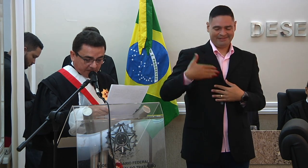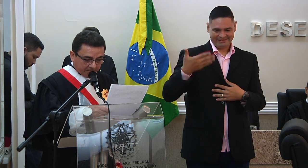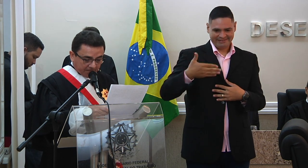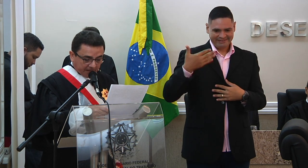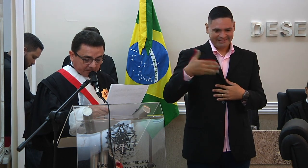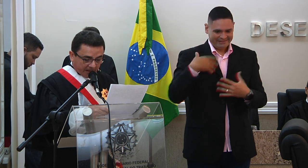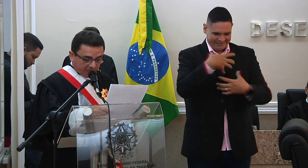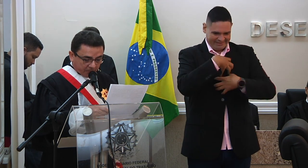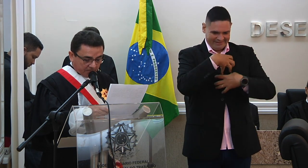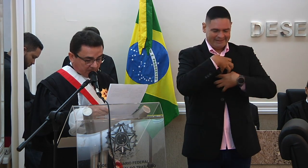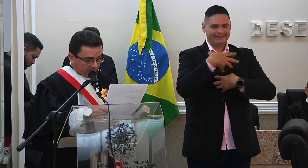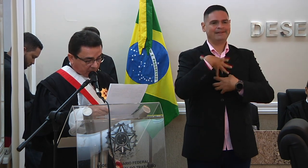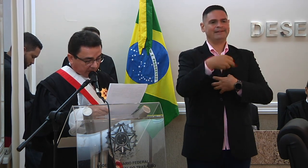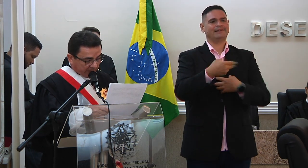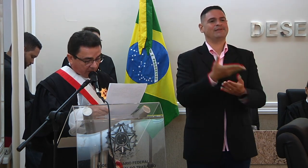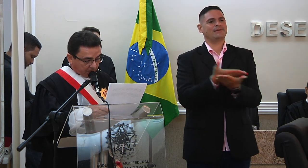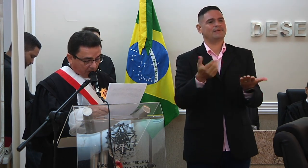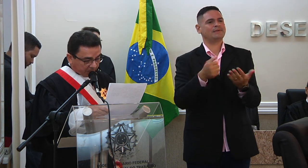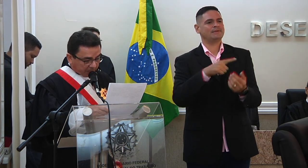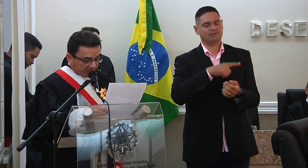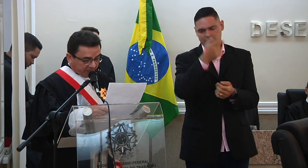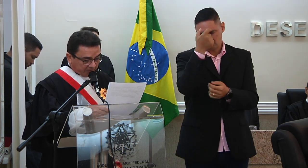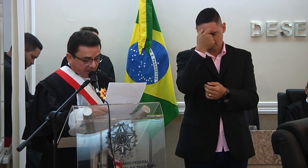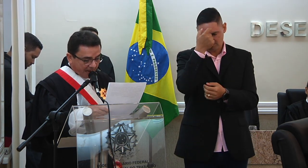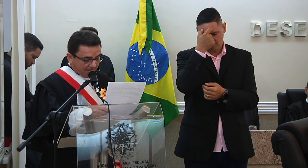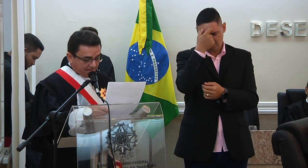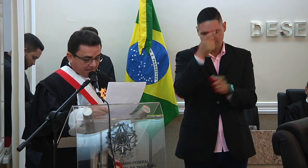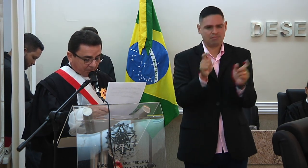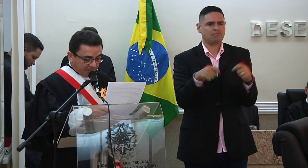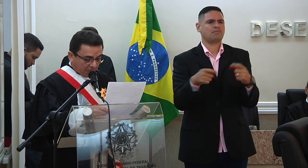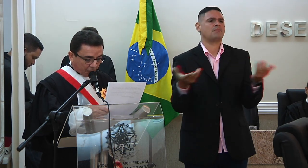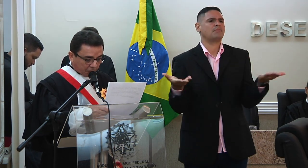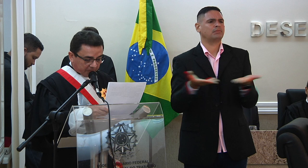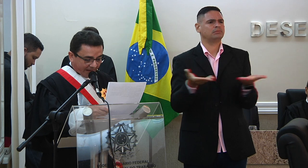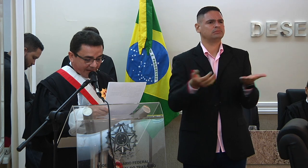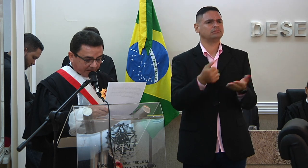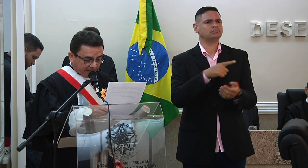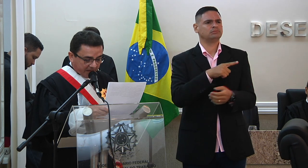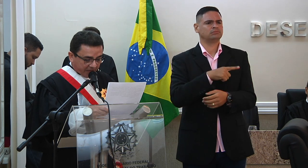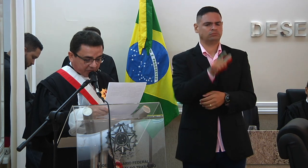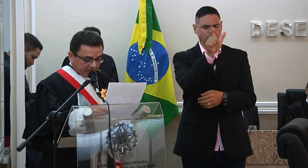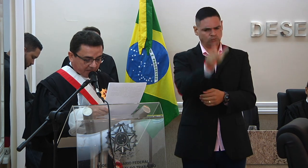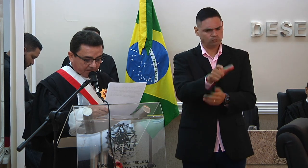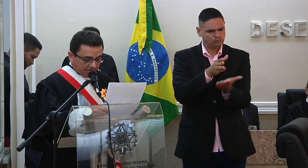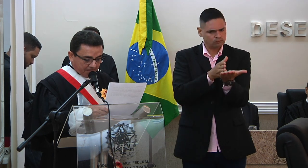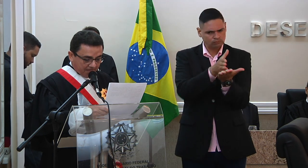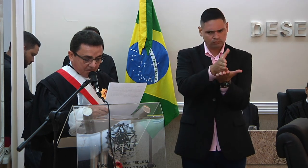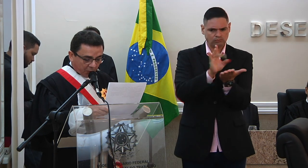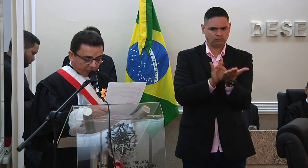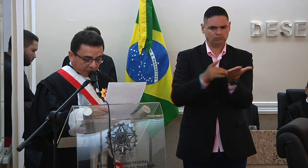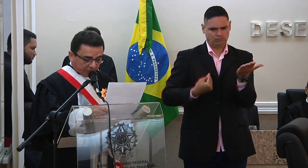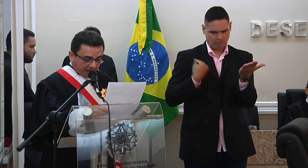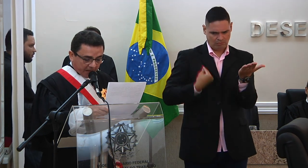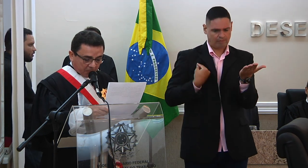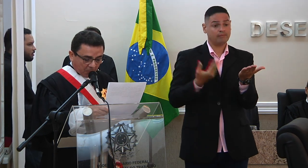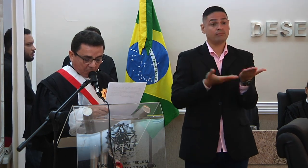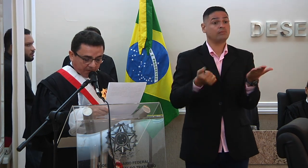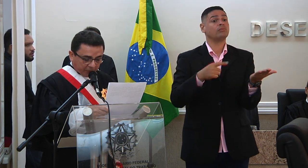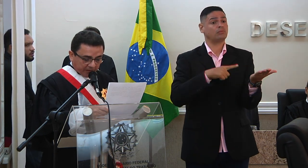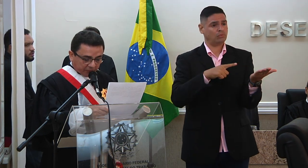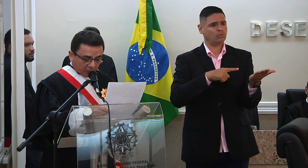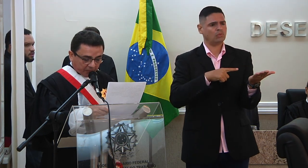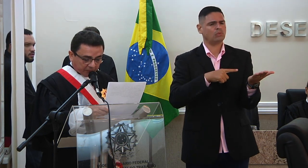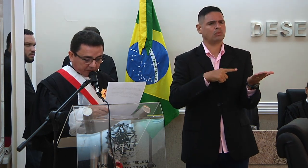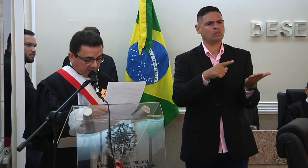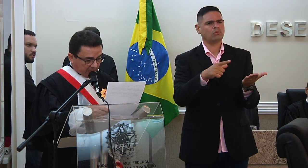consciência que tenho de que não posso tangenciar da conduta reta e ética pois os tenho